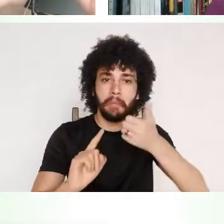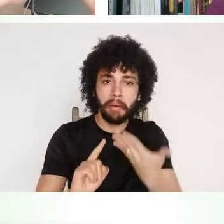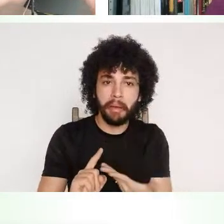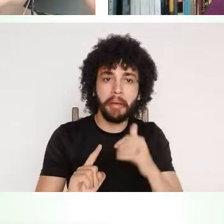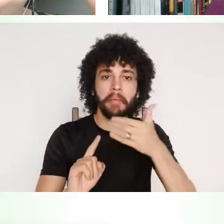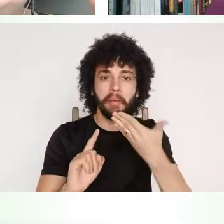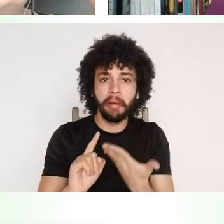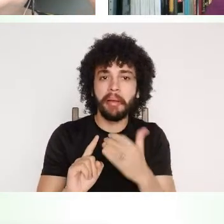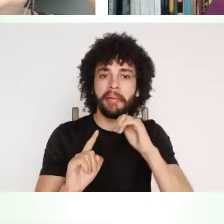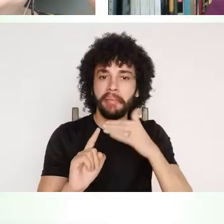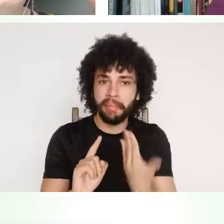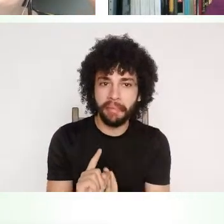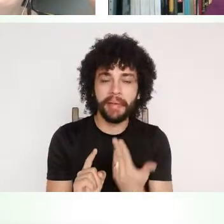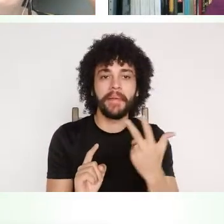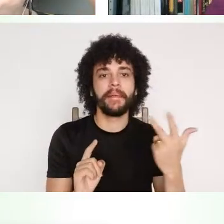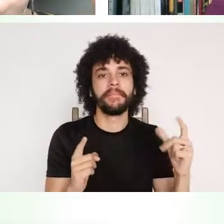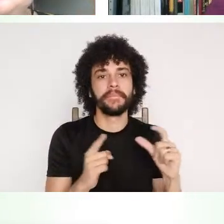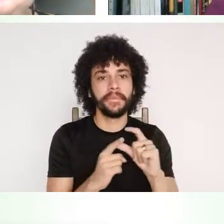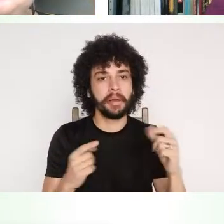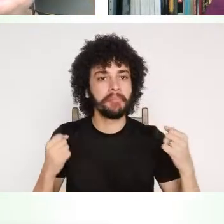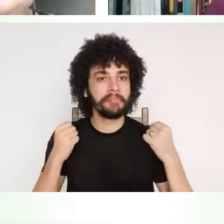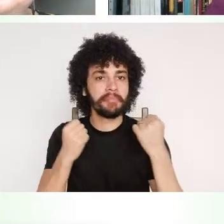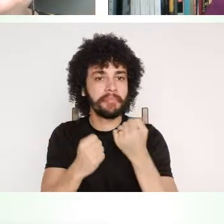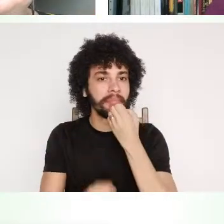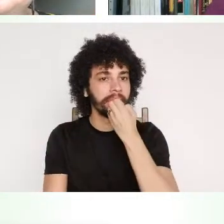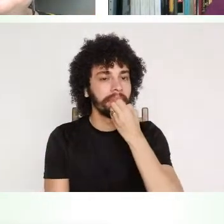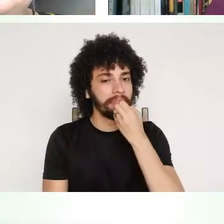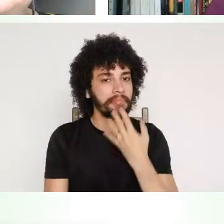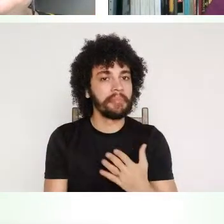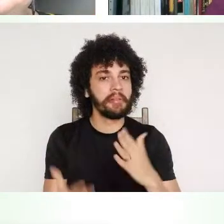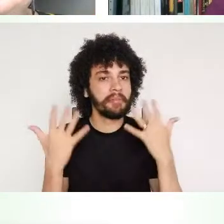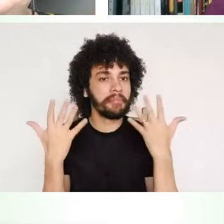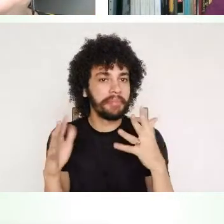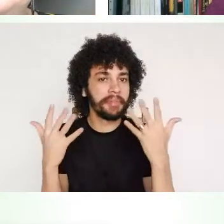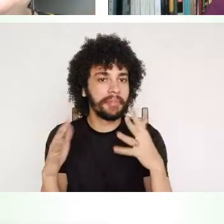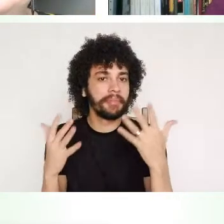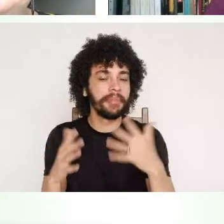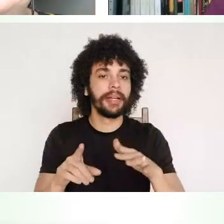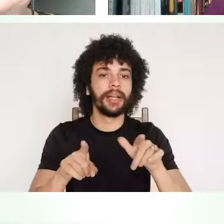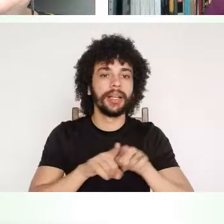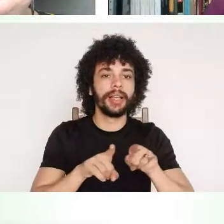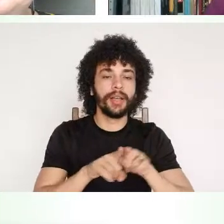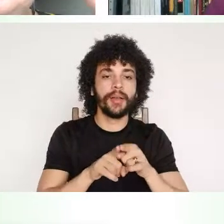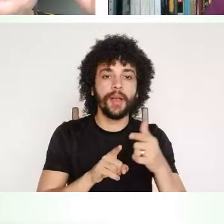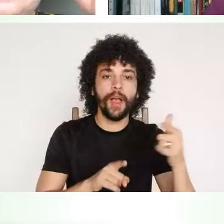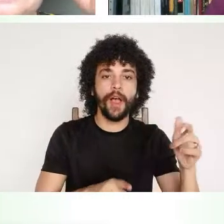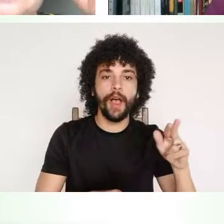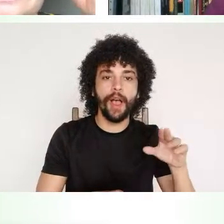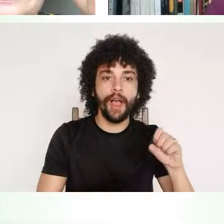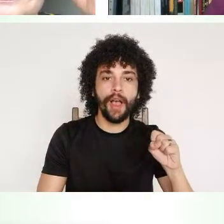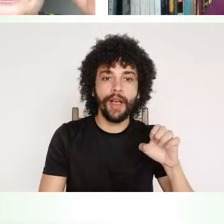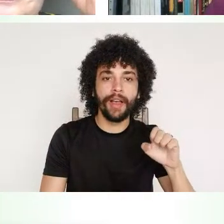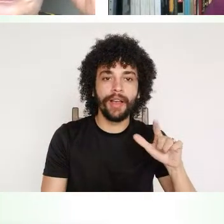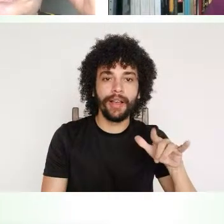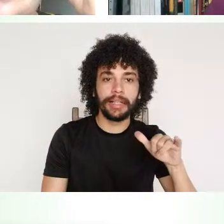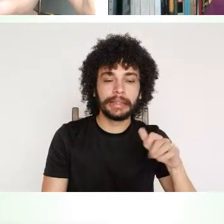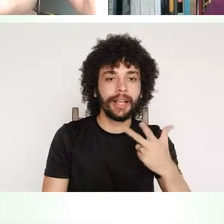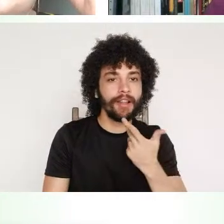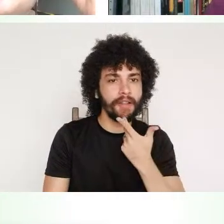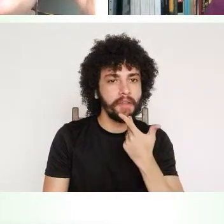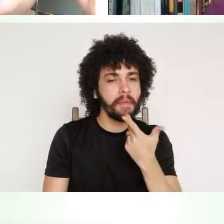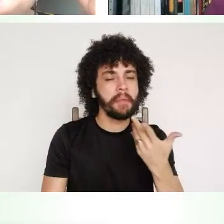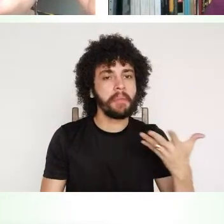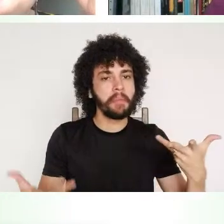palavras muito potentes, professora Edilza, muito obrigado. A Roseli diz, muito pertinente suas colocações,